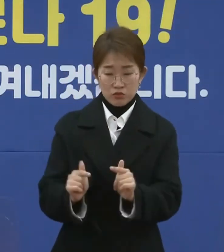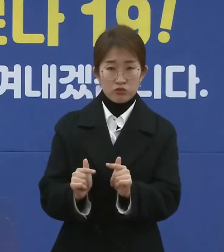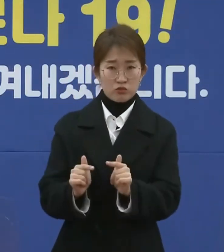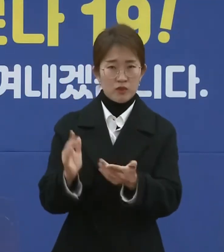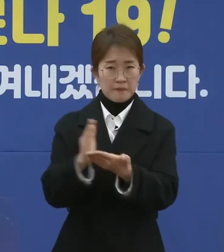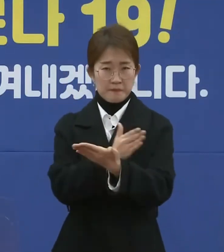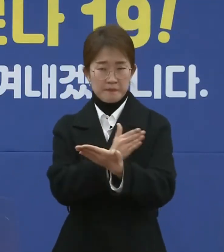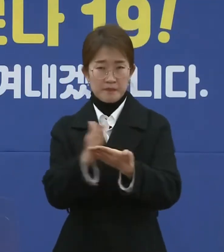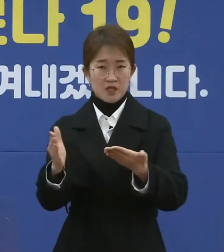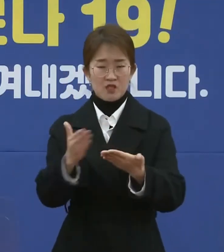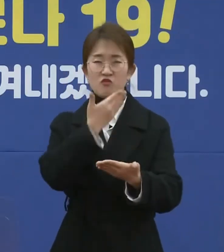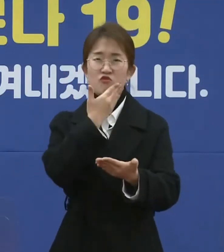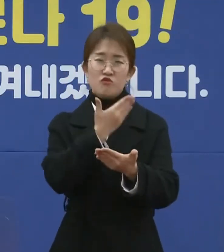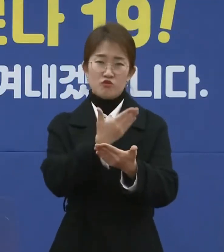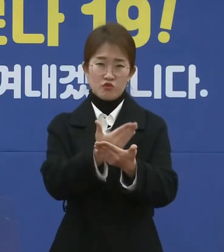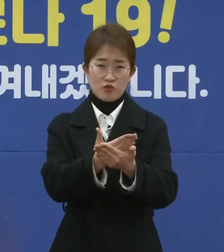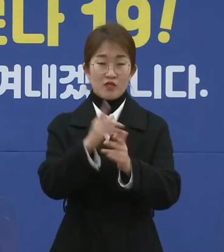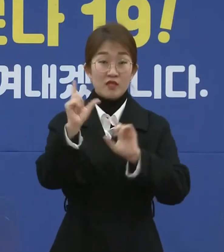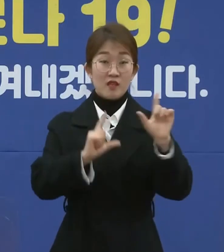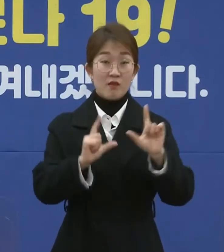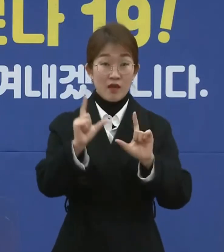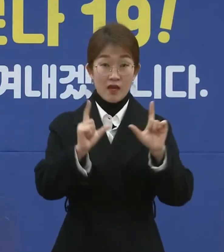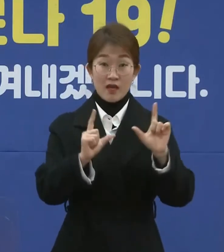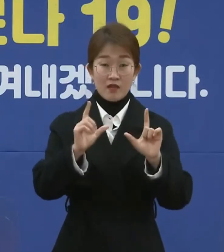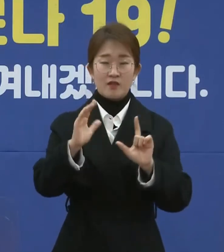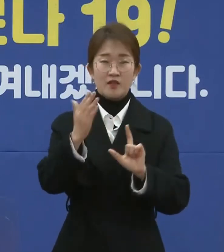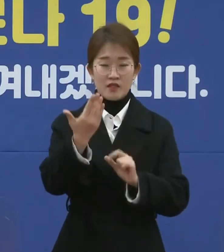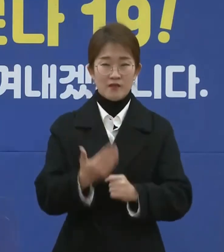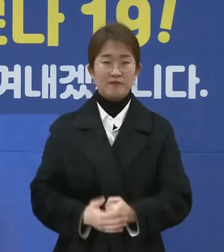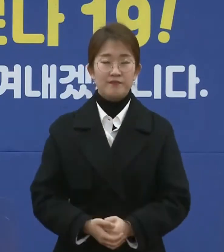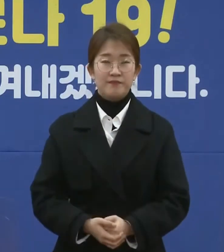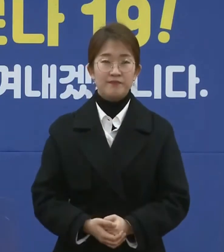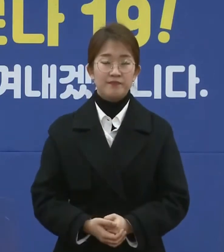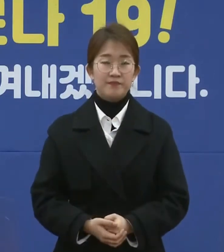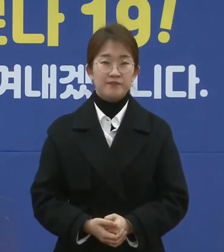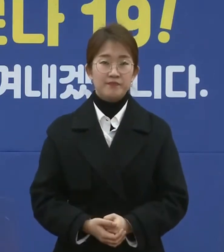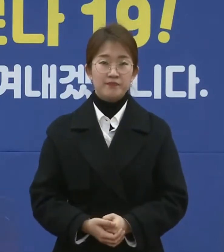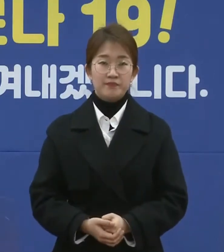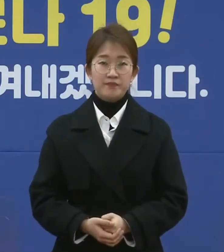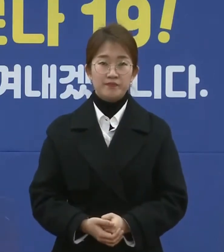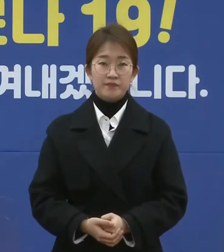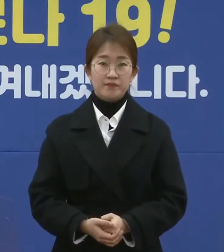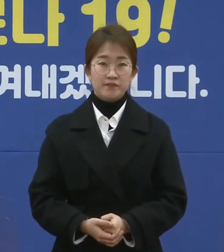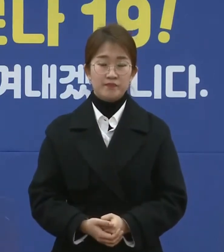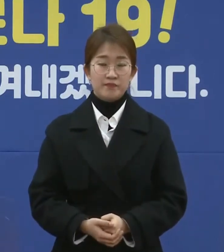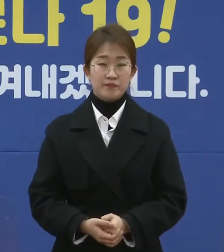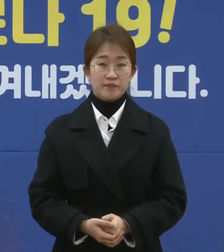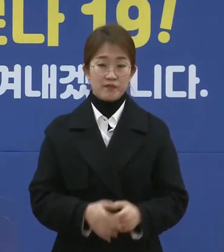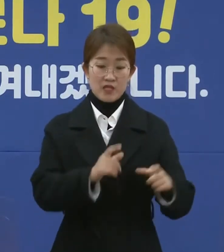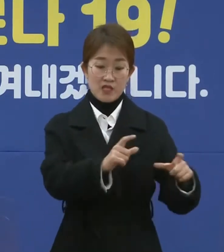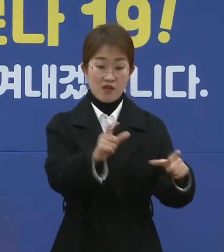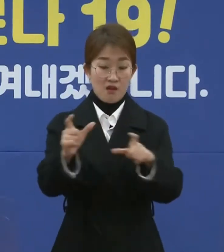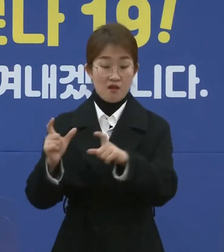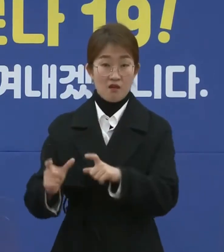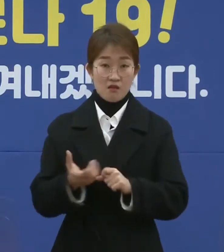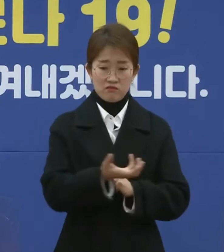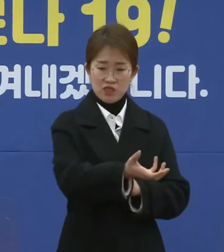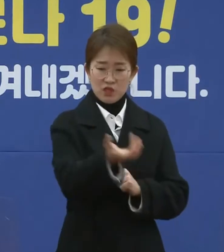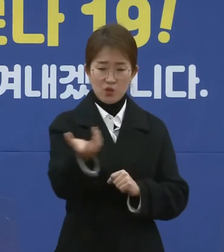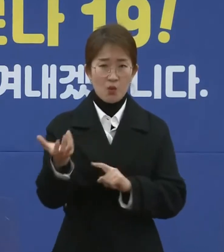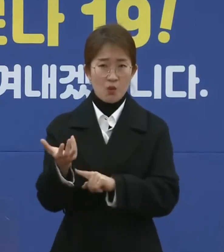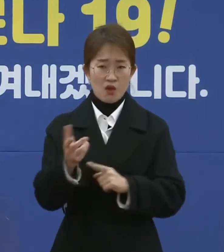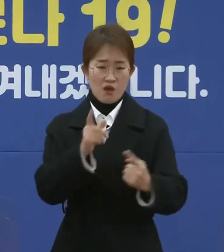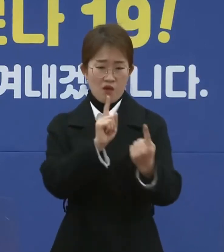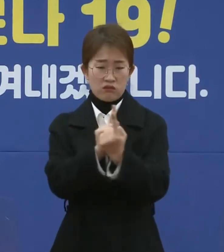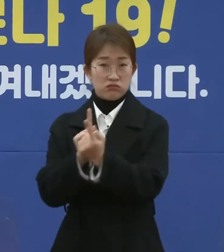중대한 고비에 처해 있는 것도 엄연한 현실입니다. 지역 간 이동과 빈번한